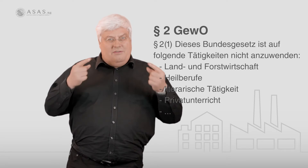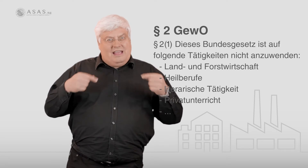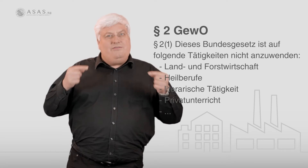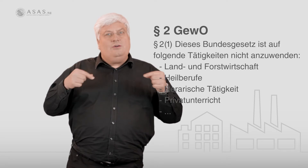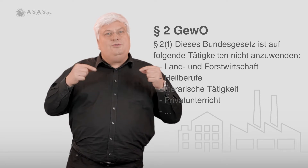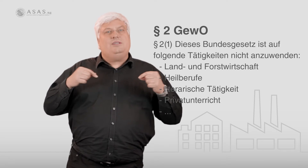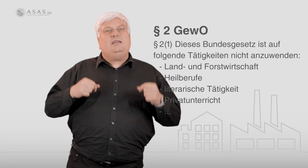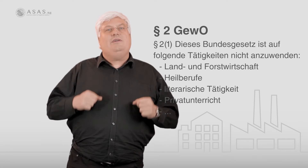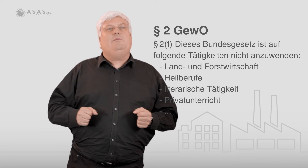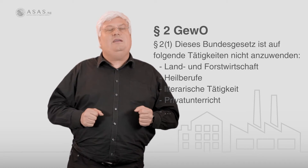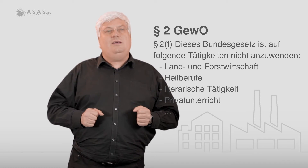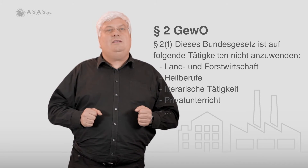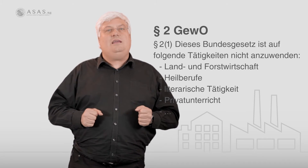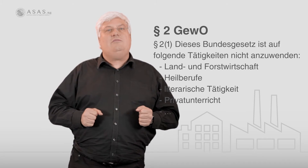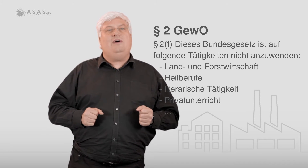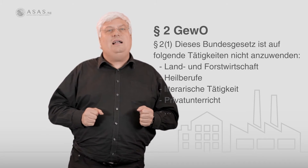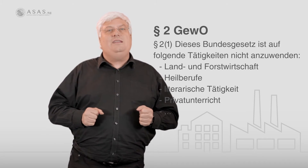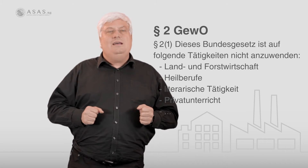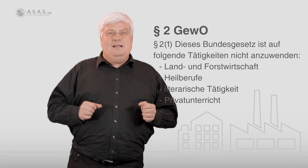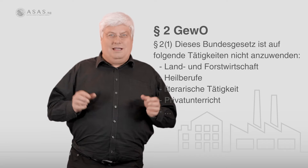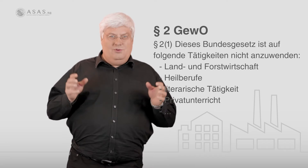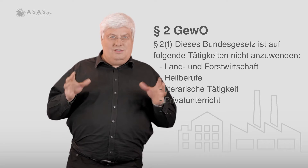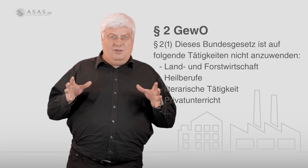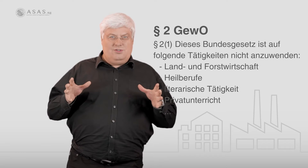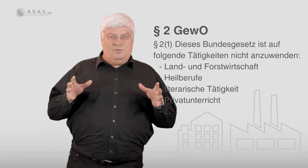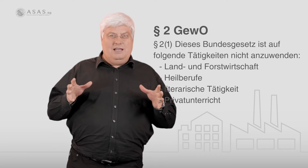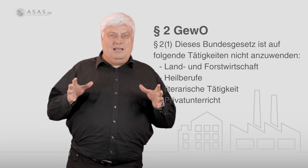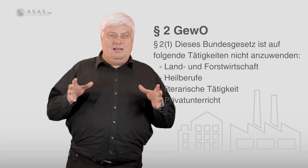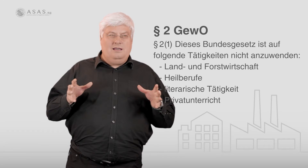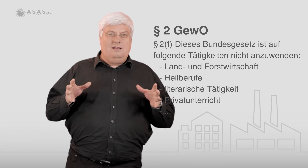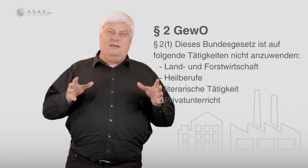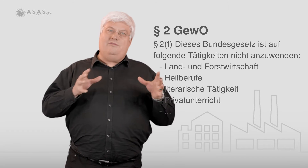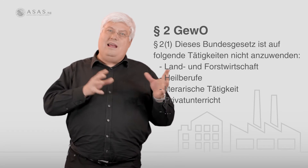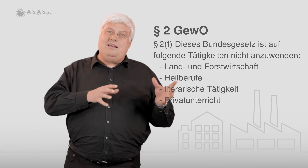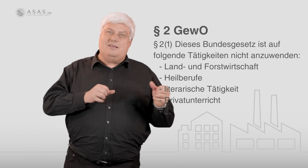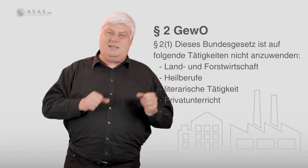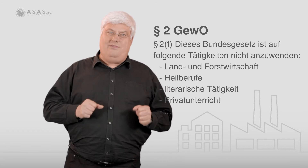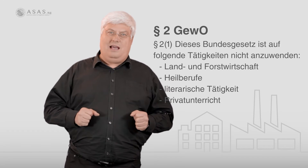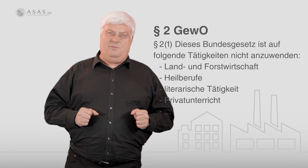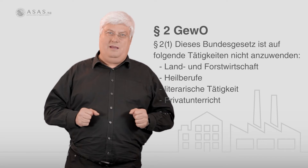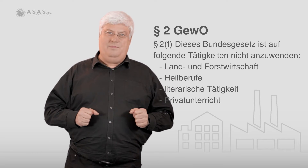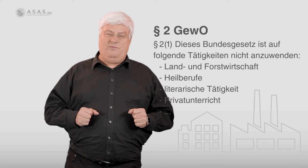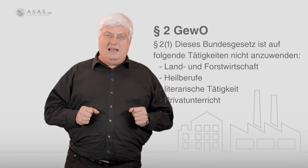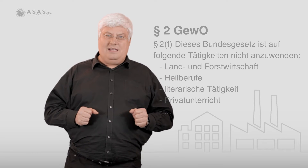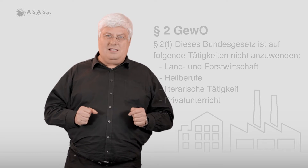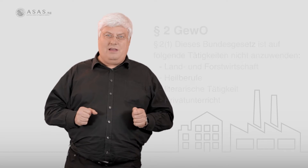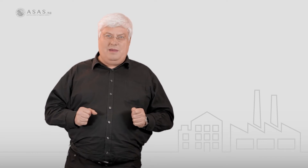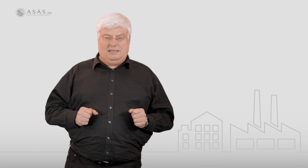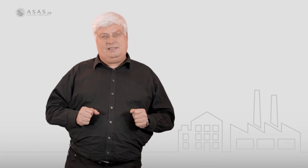wenn wir unter die gewerbliche Tätigkeit fallen, dann müssen wir uns überlegen, welches Gewerbe, um welches Gewerbe handelt es